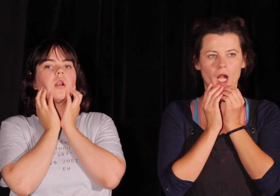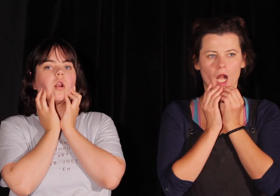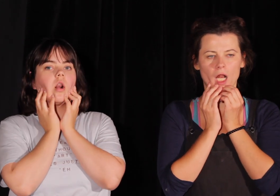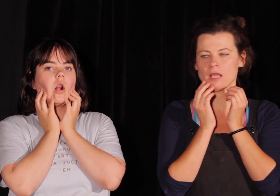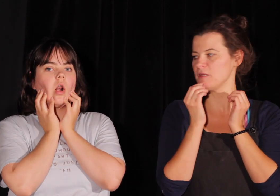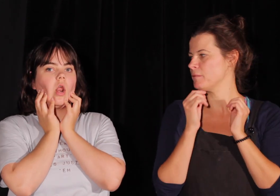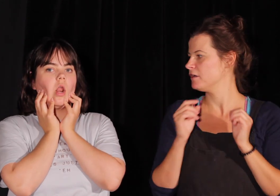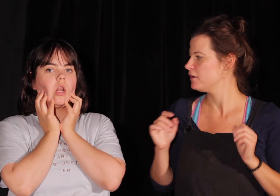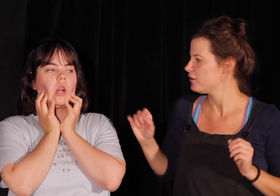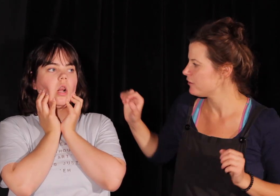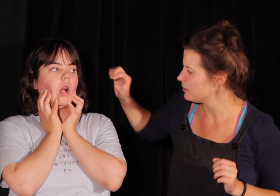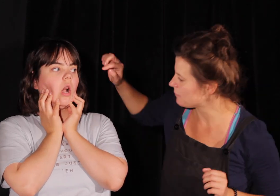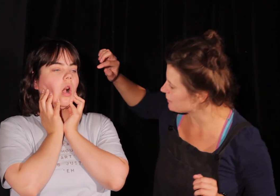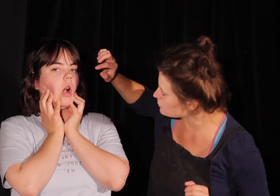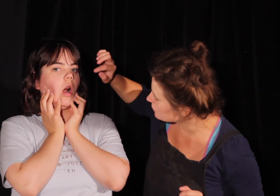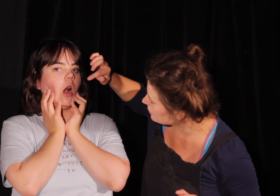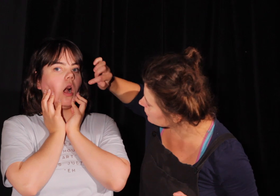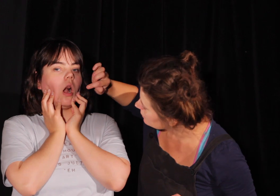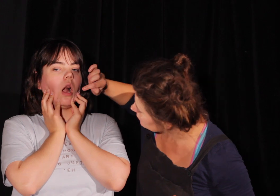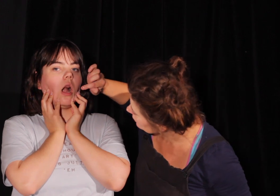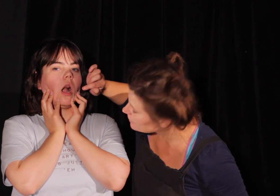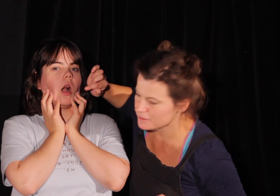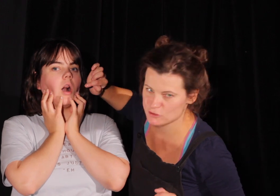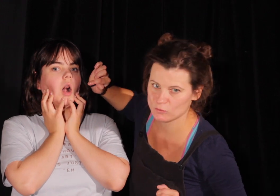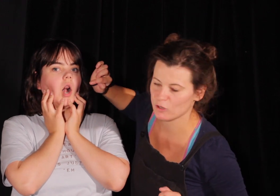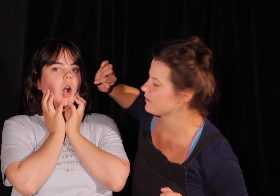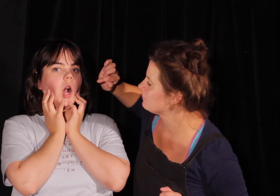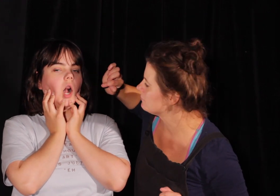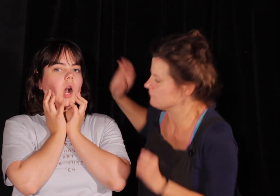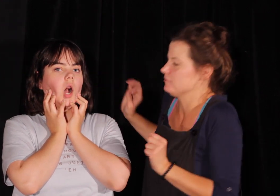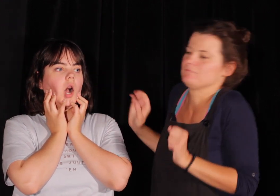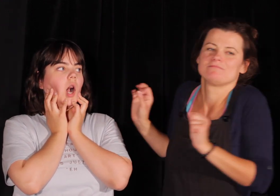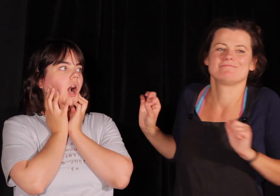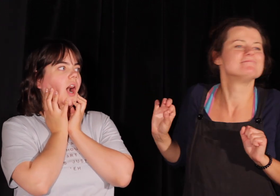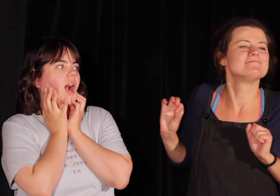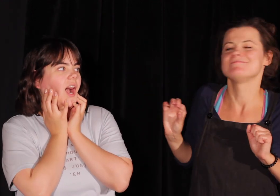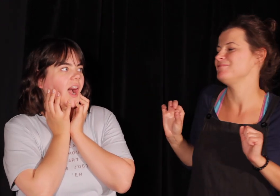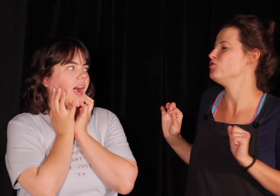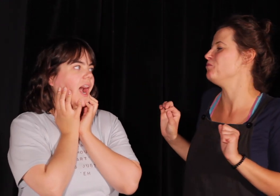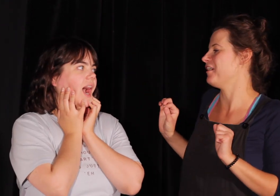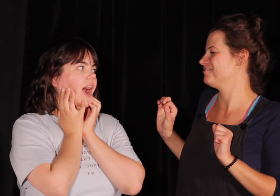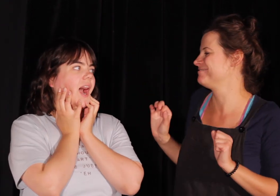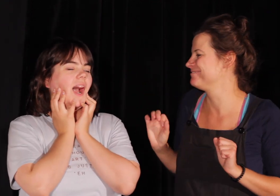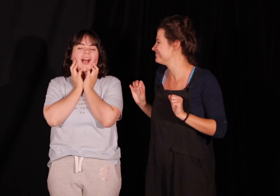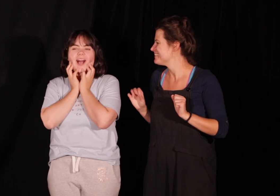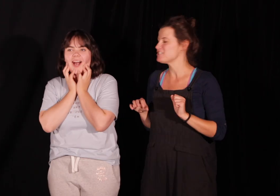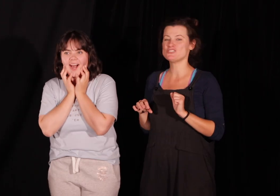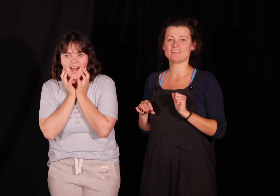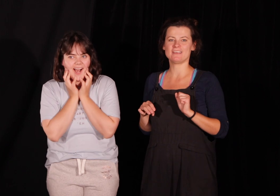I mamy naszą kobrę. Nie lubię. Zdecydowanie